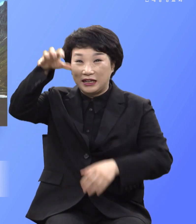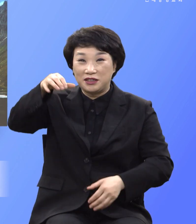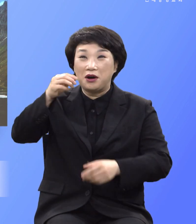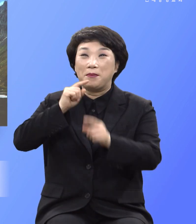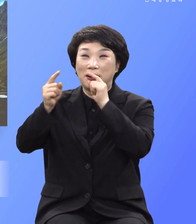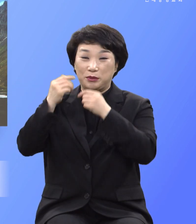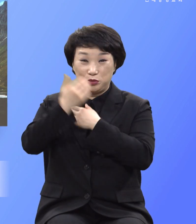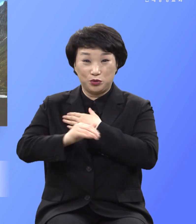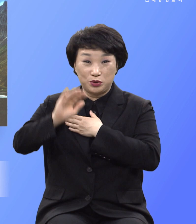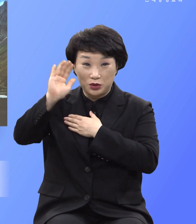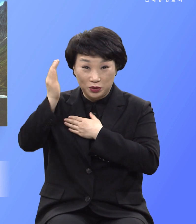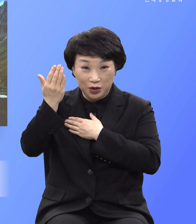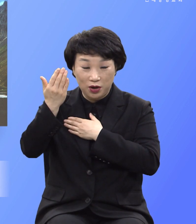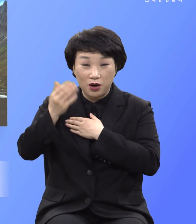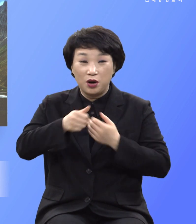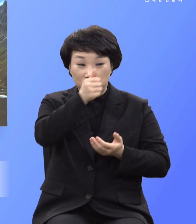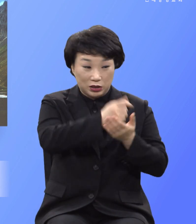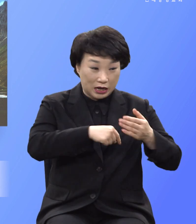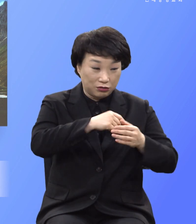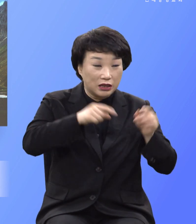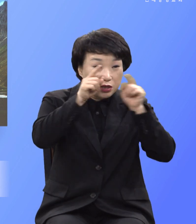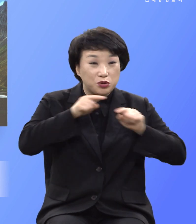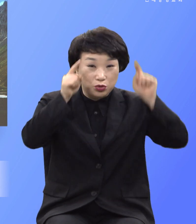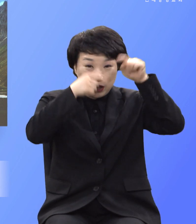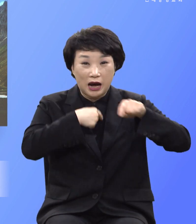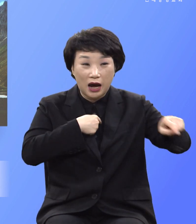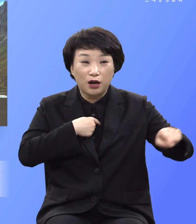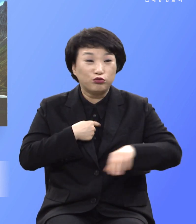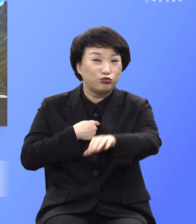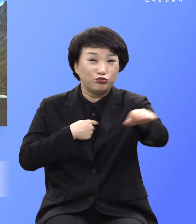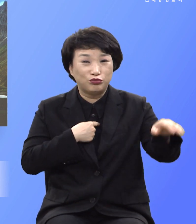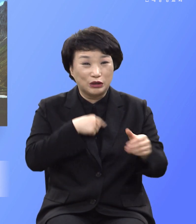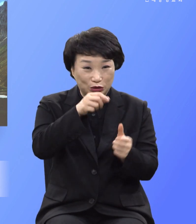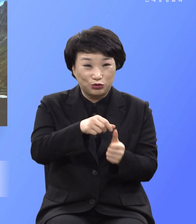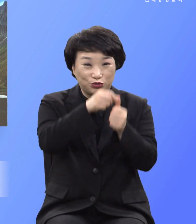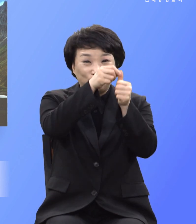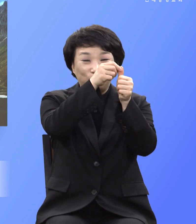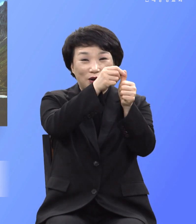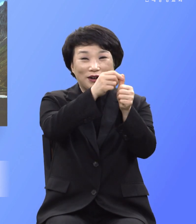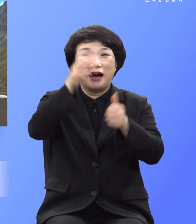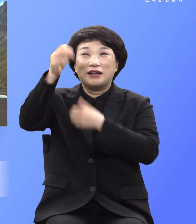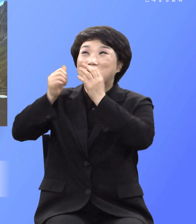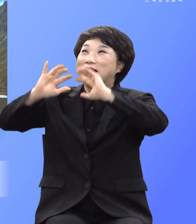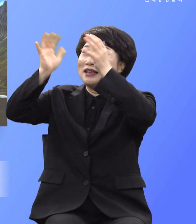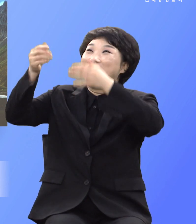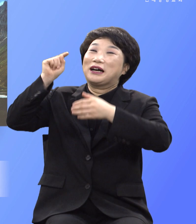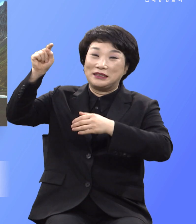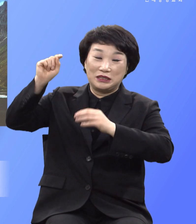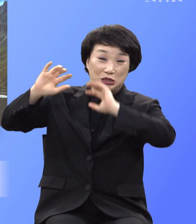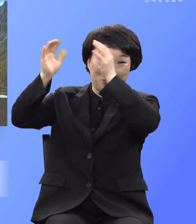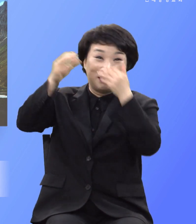육신이 되어 죄 아래서 지옥 가는 자들을 살려서 하나님 나라 천국에 데리고 가려고